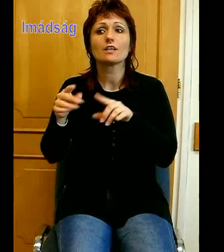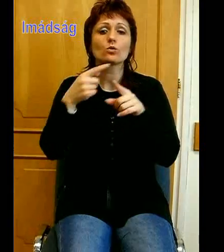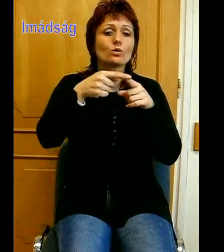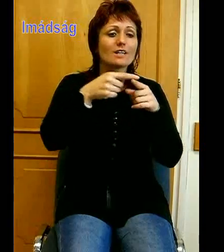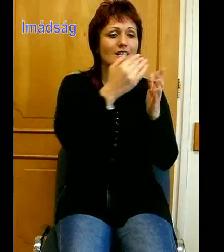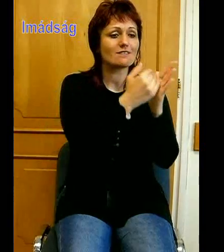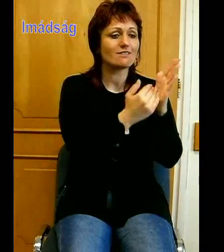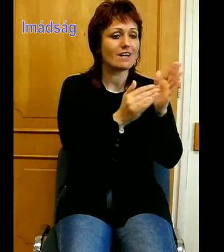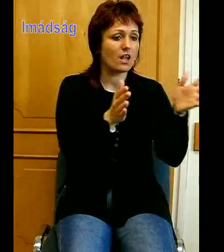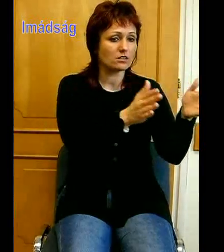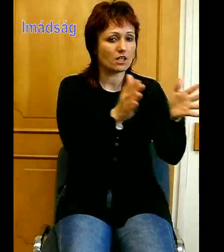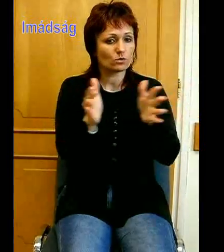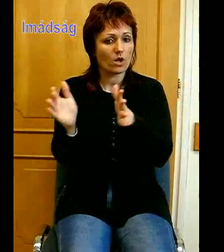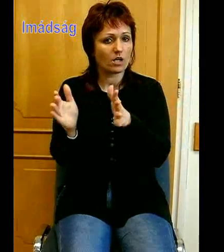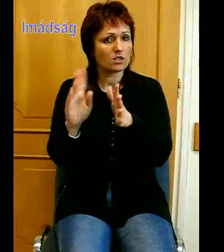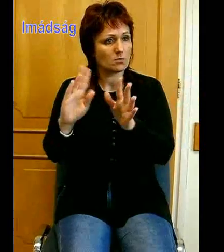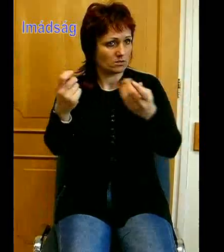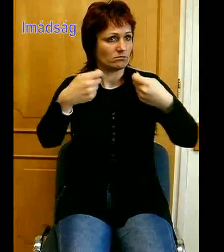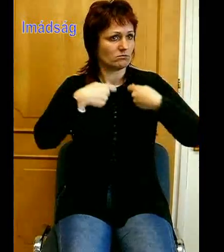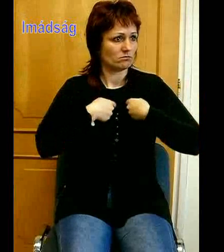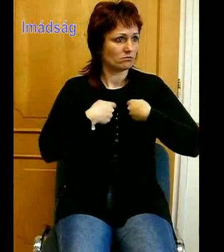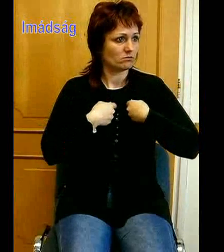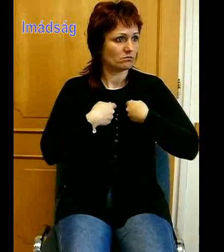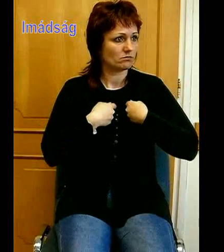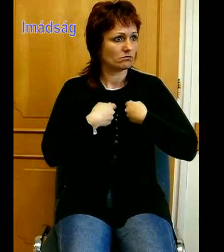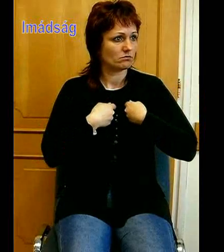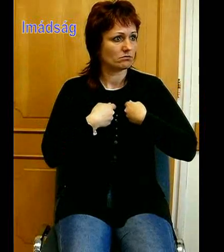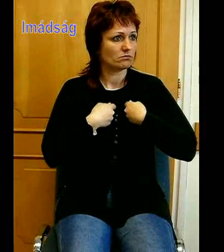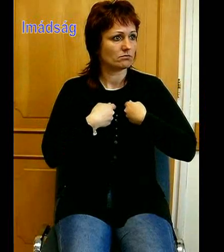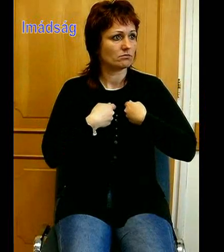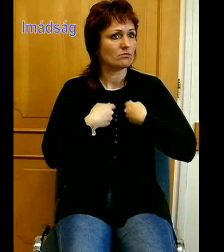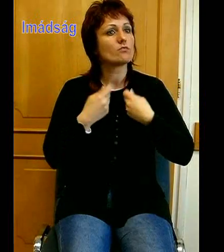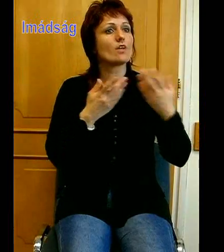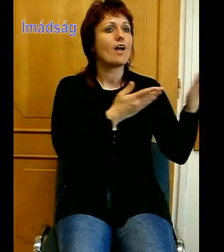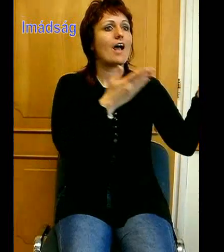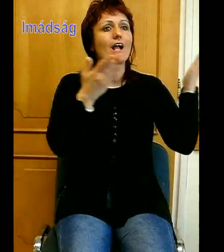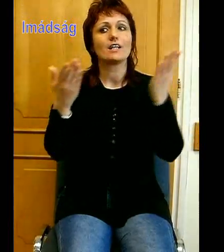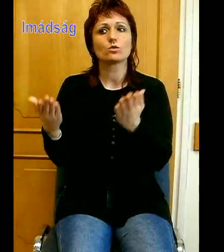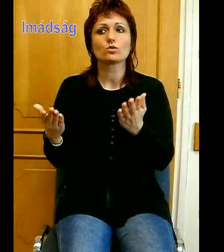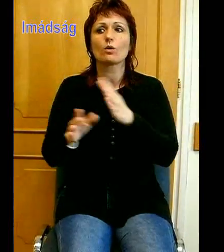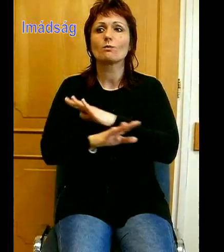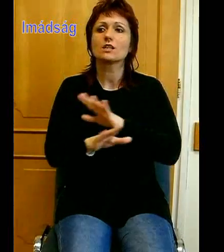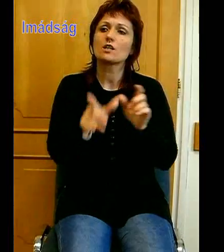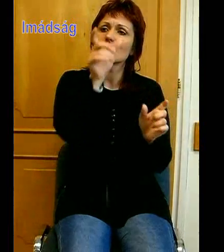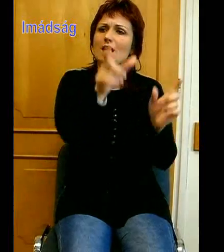amikkel Te tüntetsz ki bennünket. Elédhozunk mindnyáján a személyes nyomorúságainkat is,